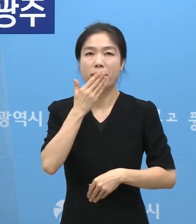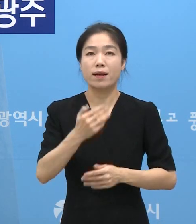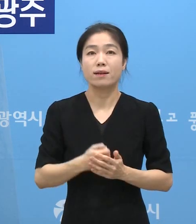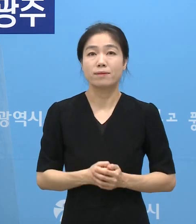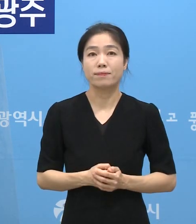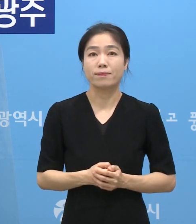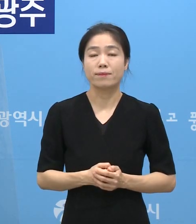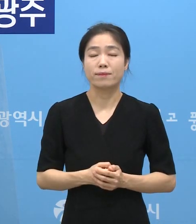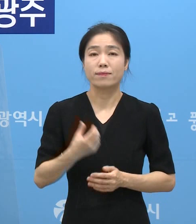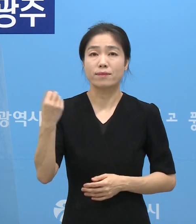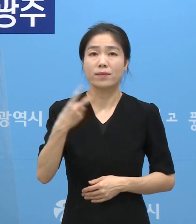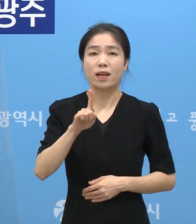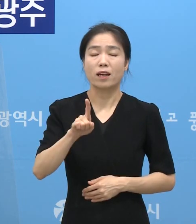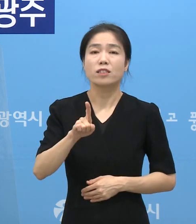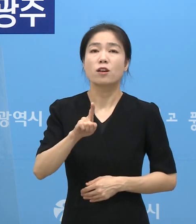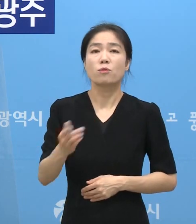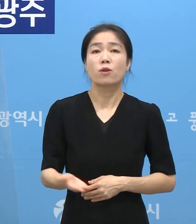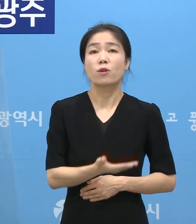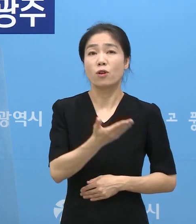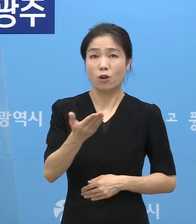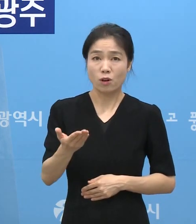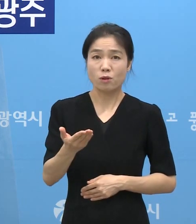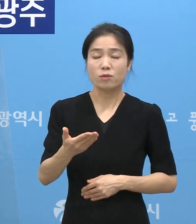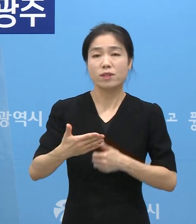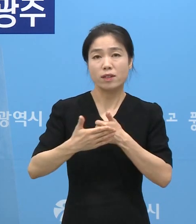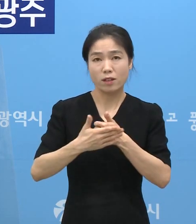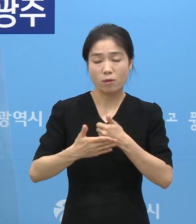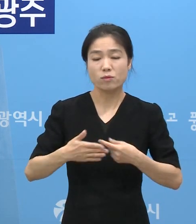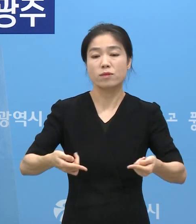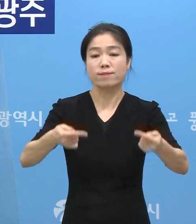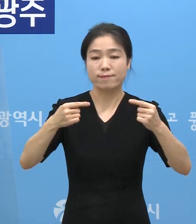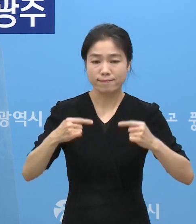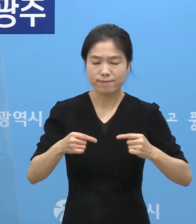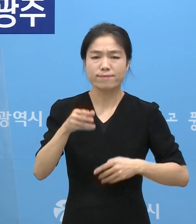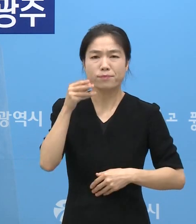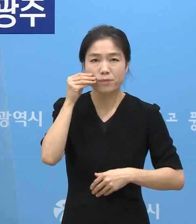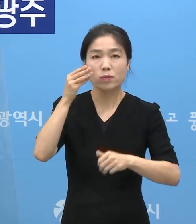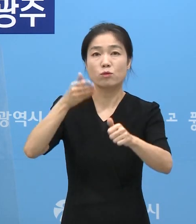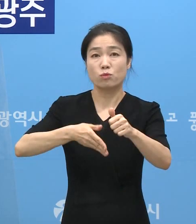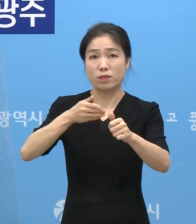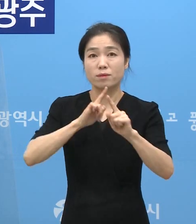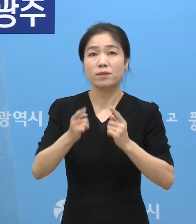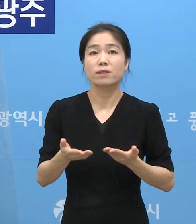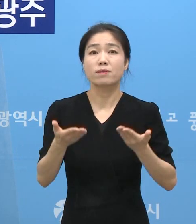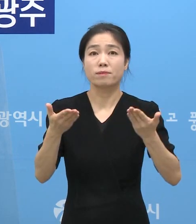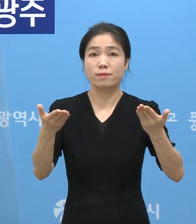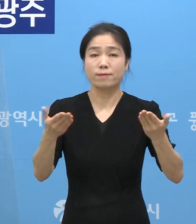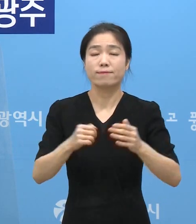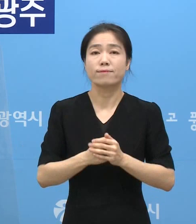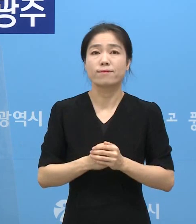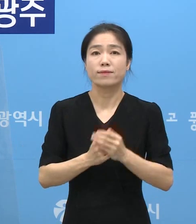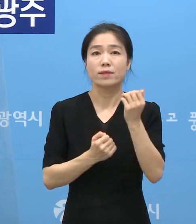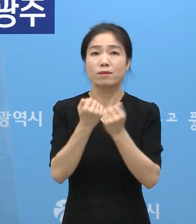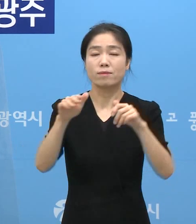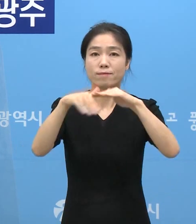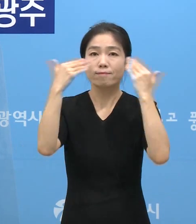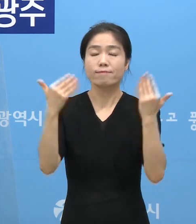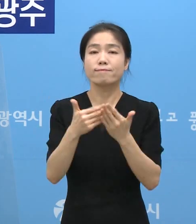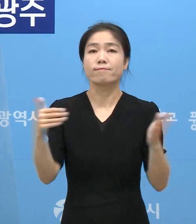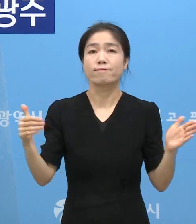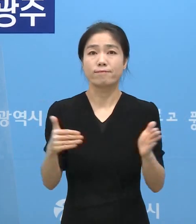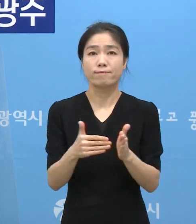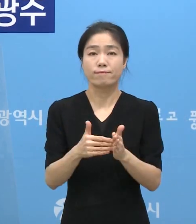다시 한 번 시민 여러분의 협력과 동참을 강곡히 부탁드립니다. 이상으로 브리핑을 마치겠습니다.